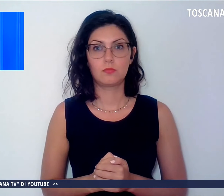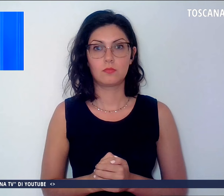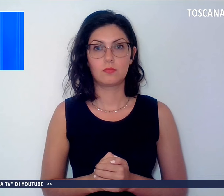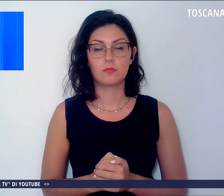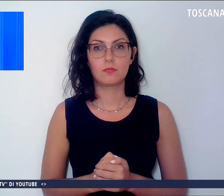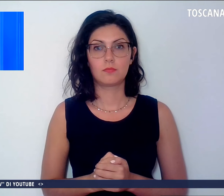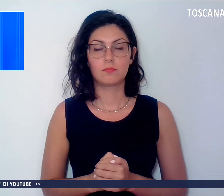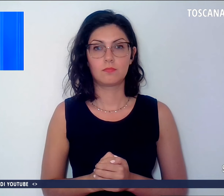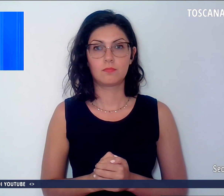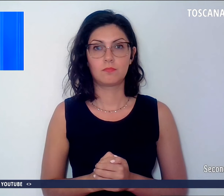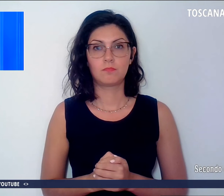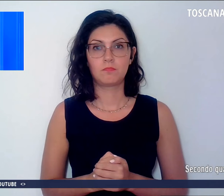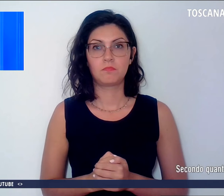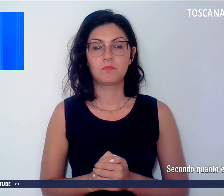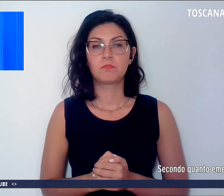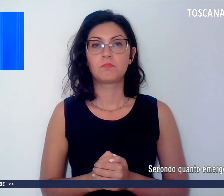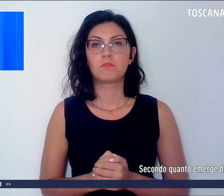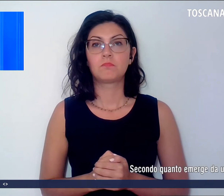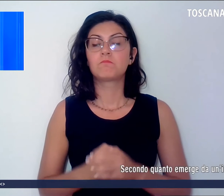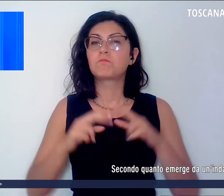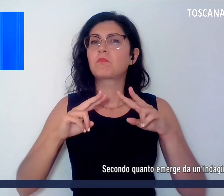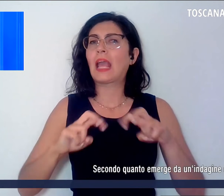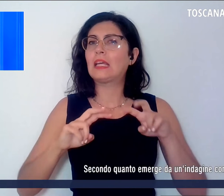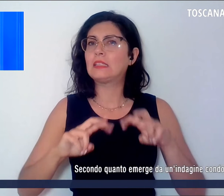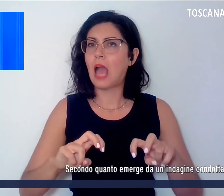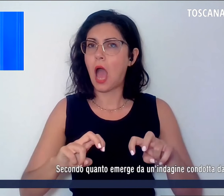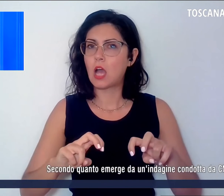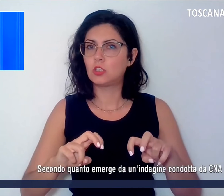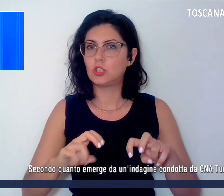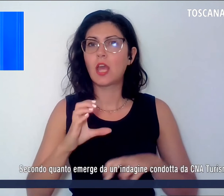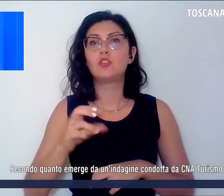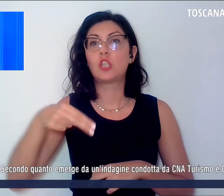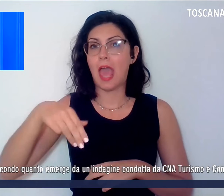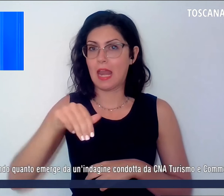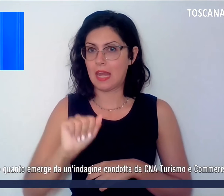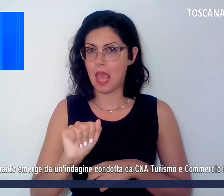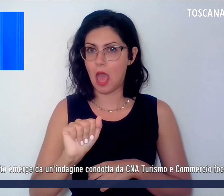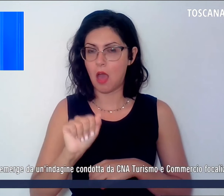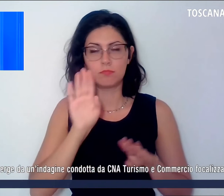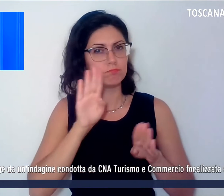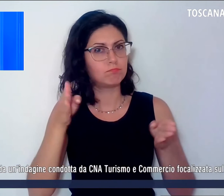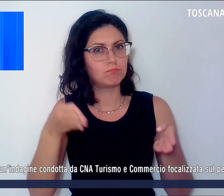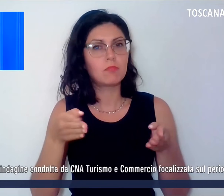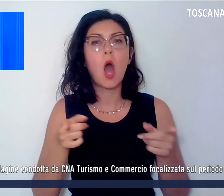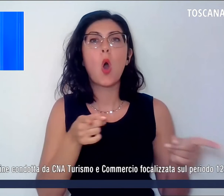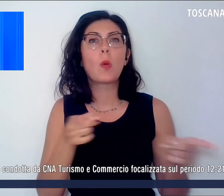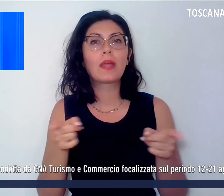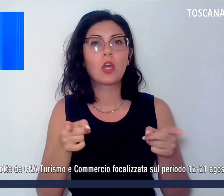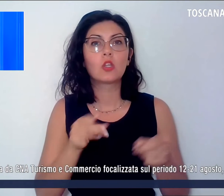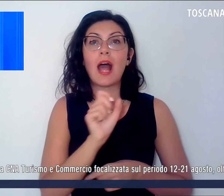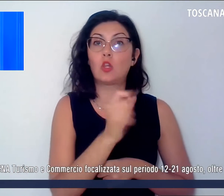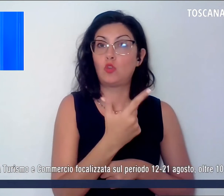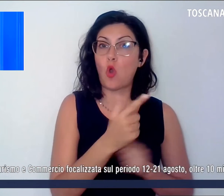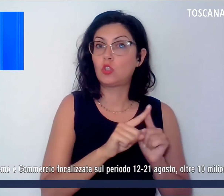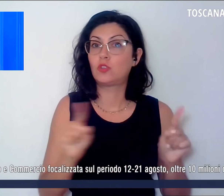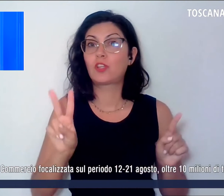Secondo quanto emerge da un'indagine condotta da CNA focalizzata sul periodo dal 12 al 21 di